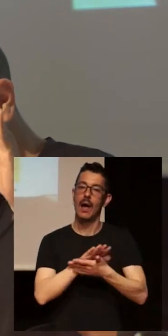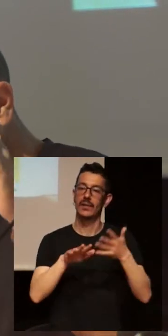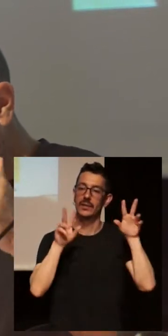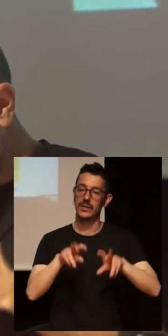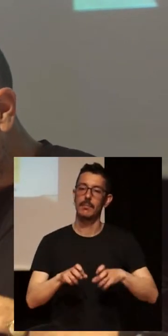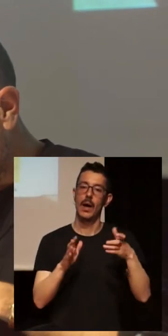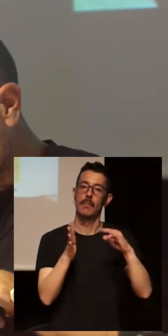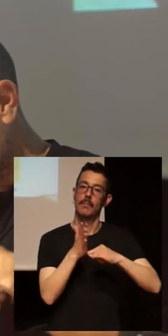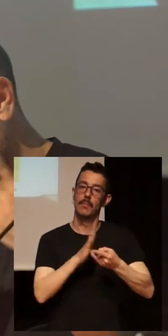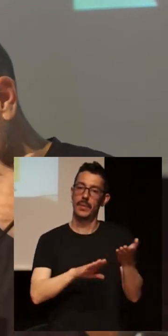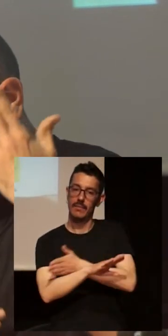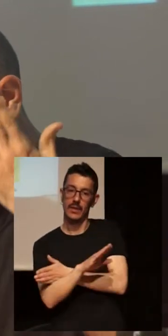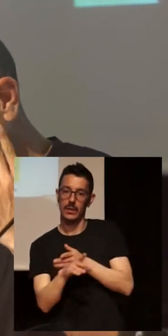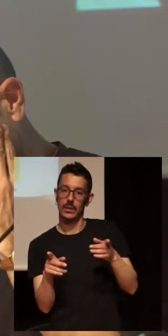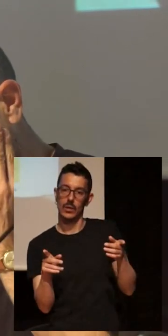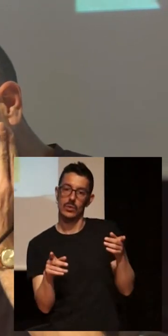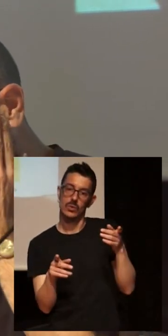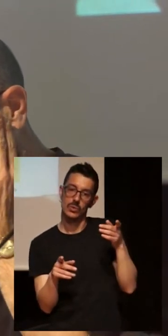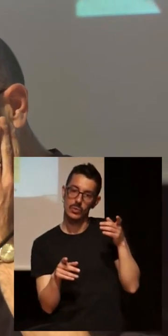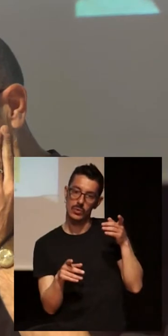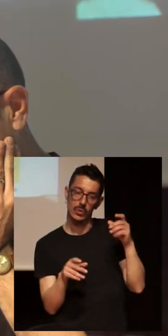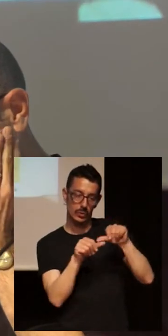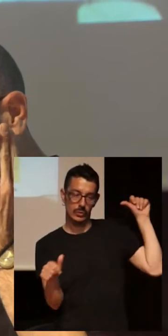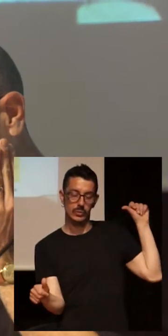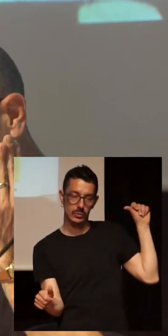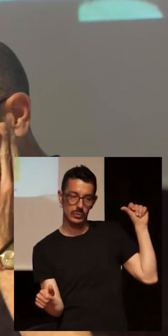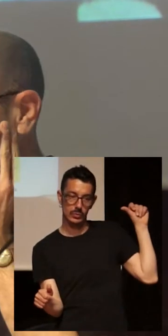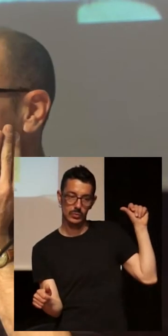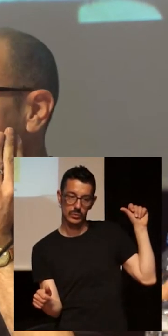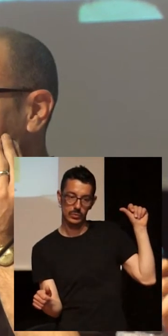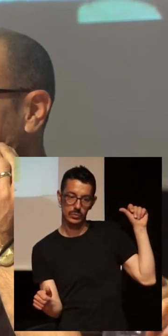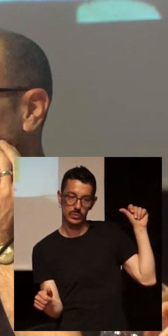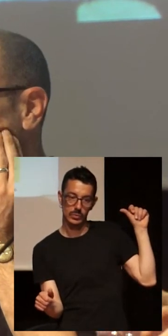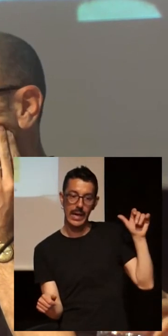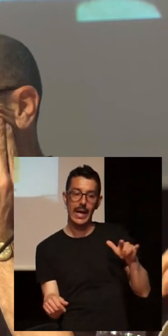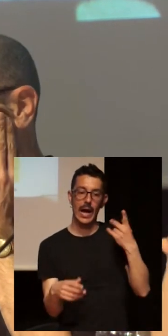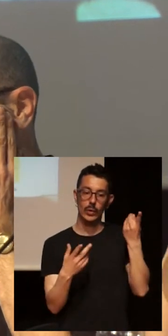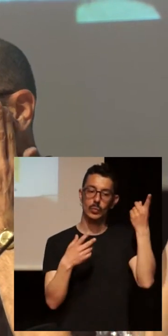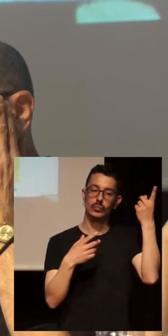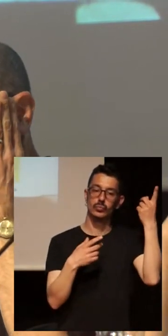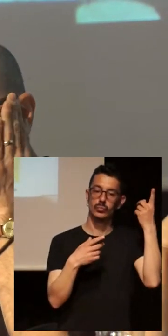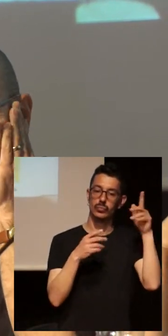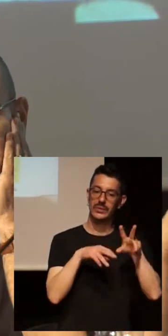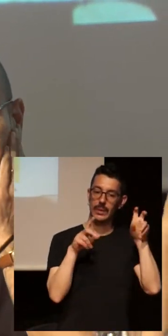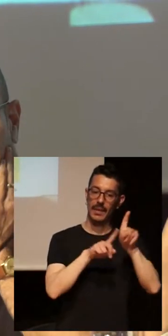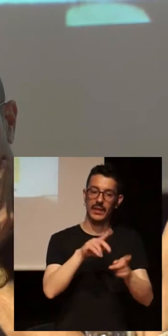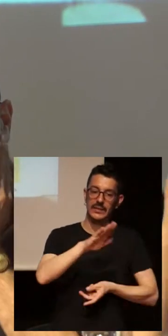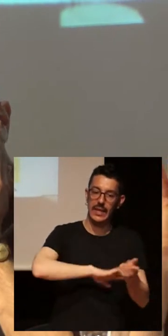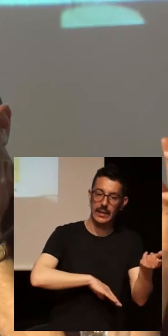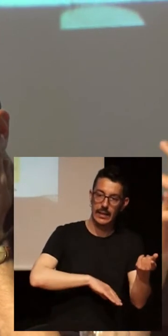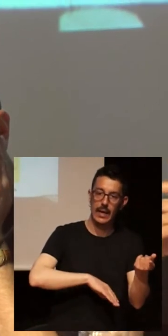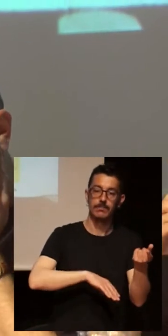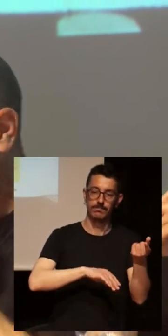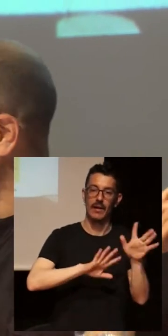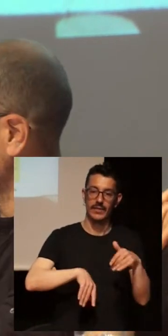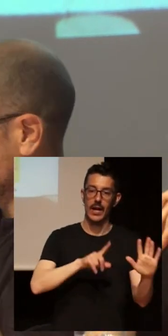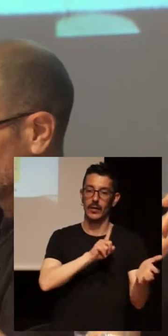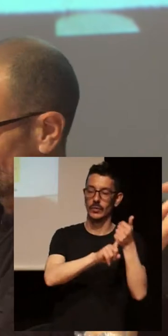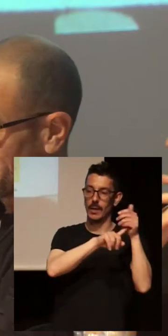Ahí vi un poco, no sé si el cielo o una vía de salir airoso de este tema porque tenía muy poco tiempo para preparar. No me he